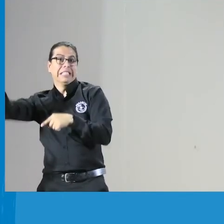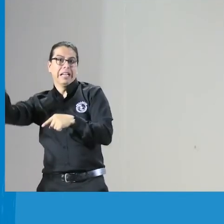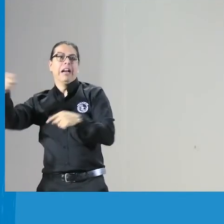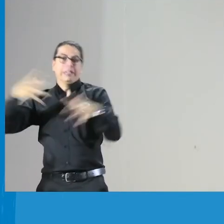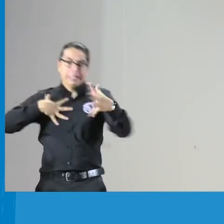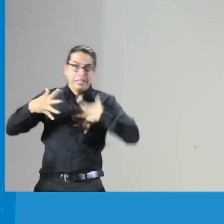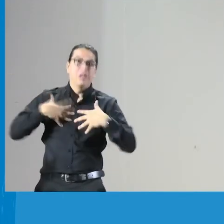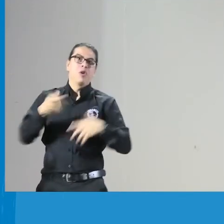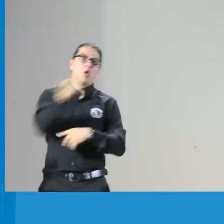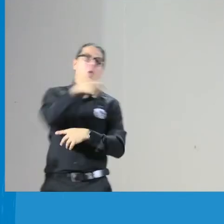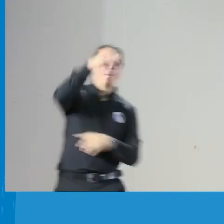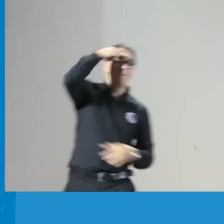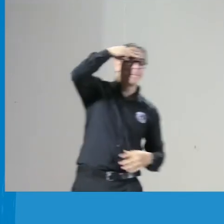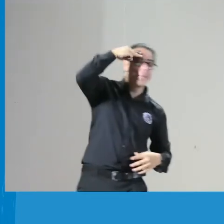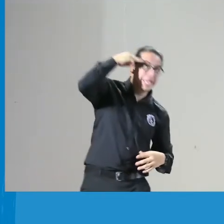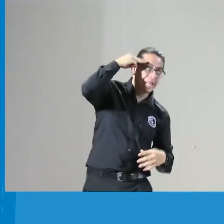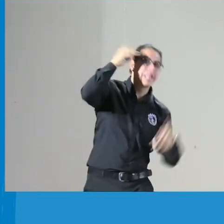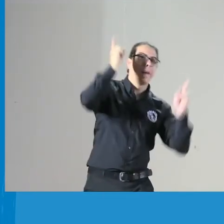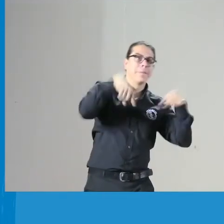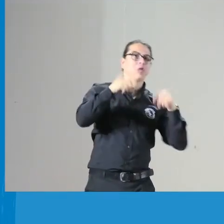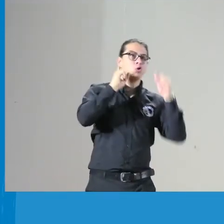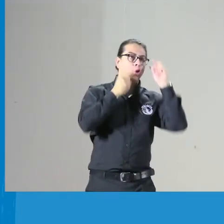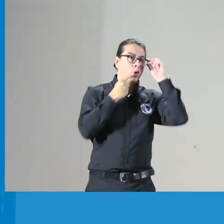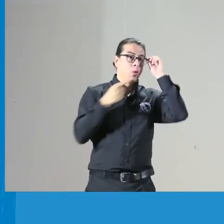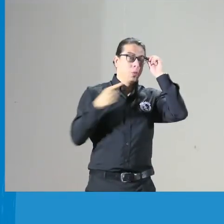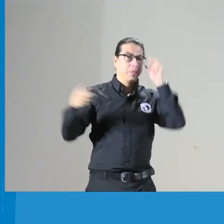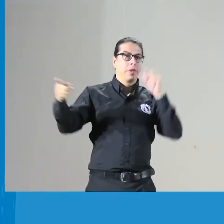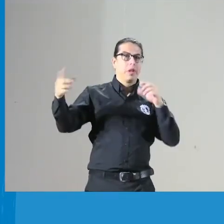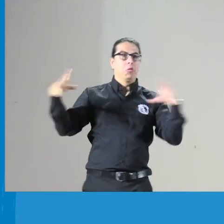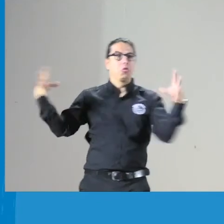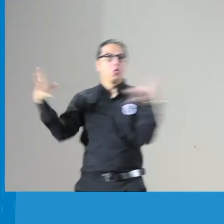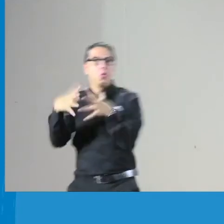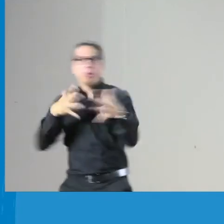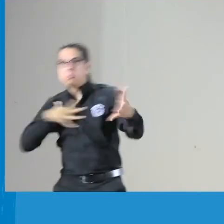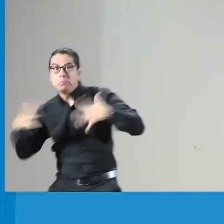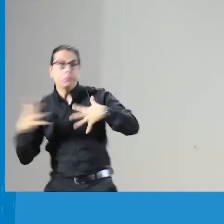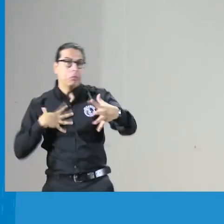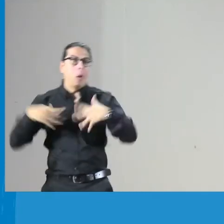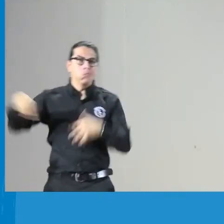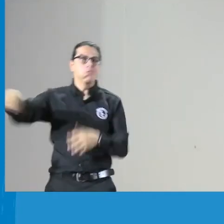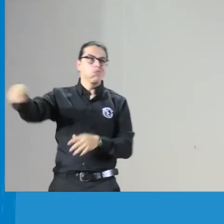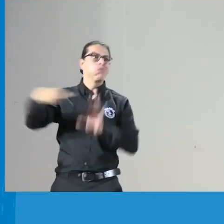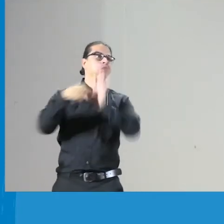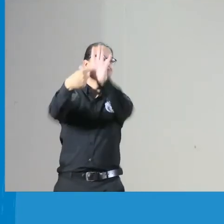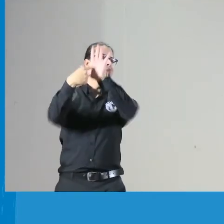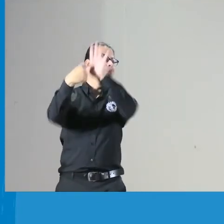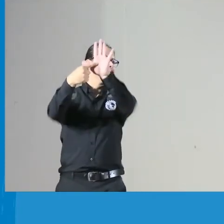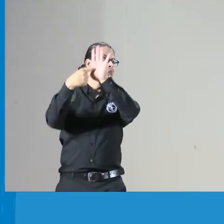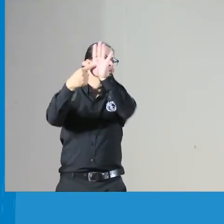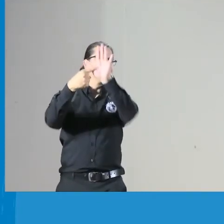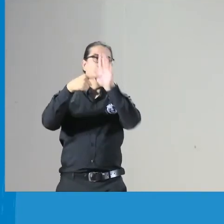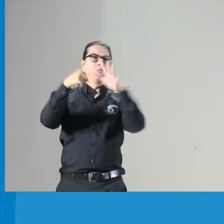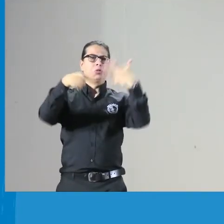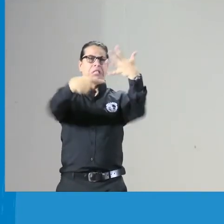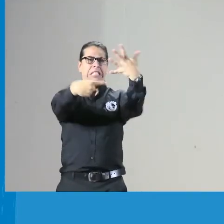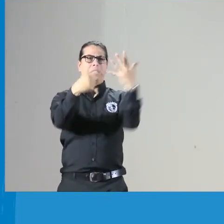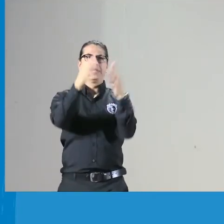trabajaba allí y ella lo hizo también estaba a Media Energía eran personas que estaban allí trabajando y ellos